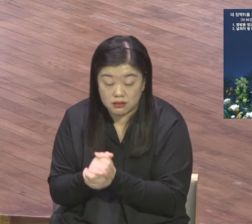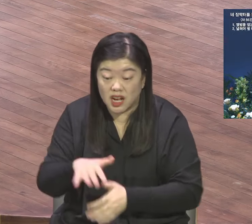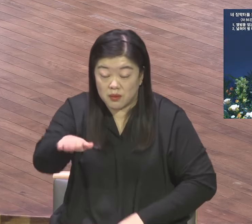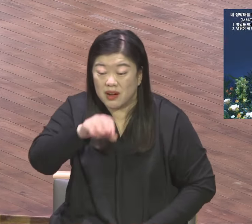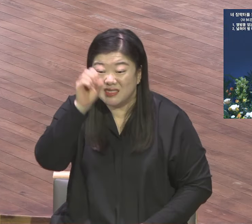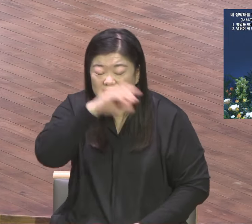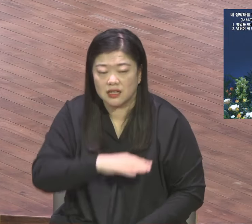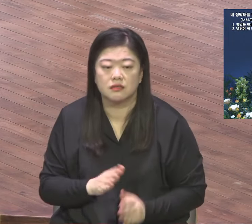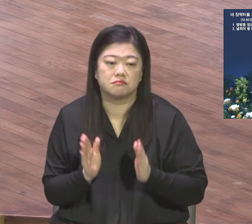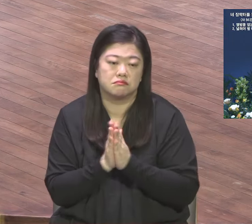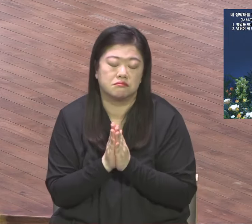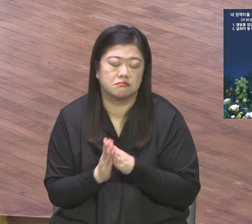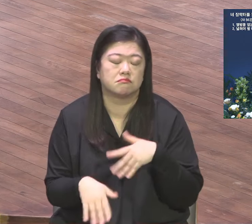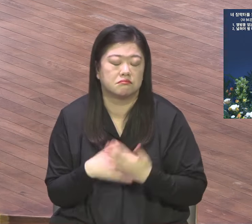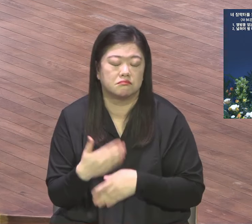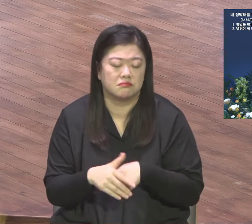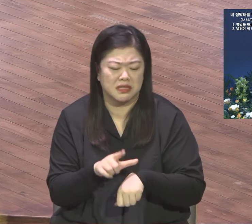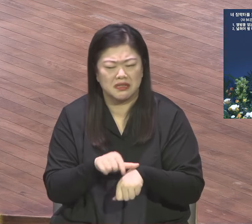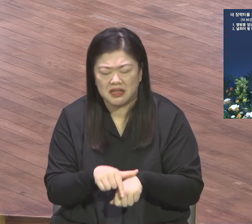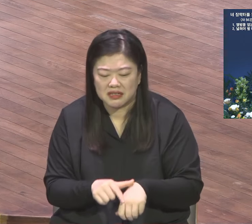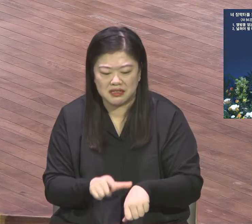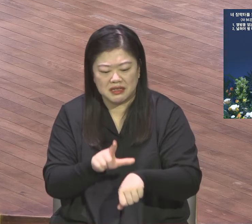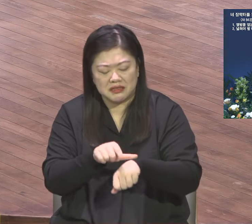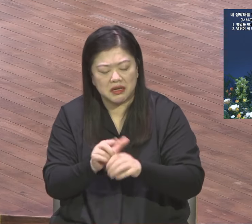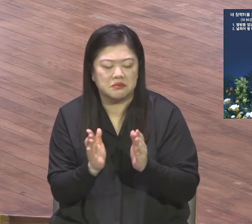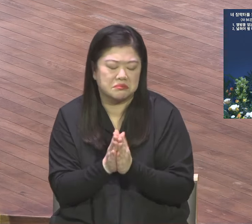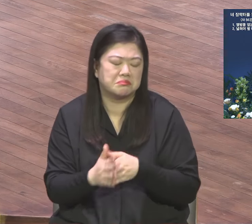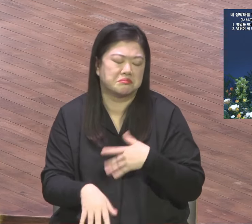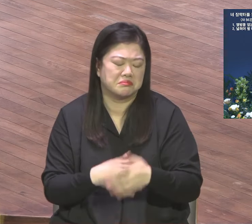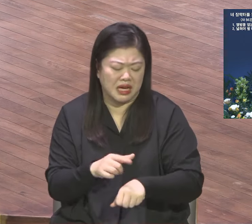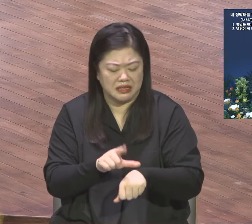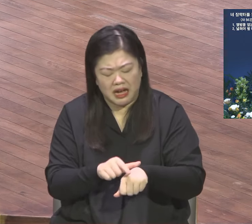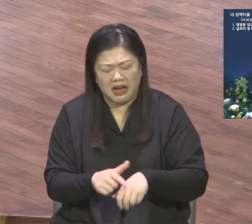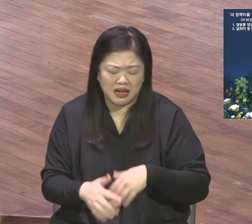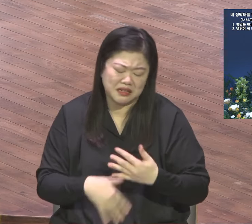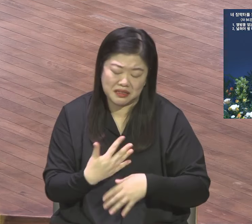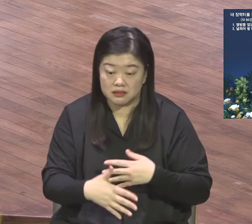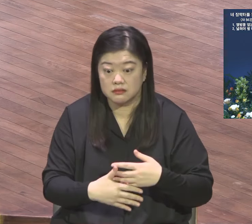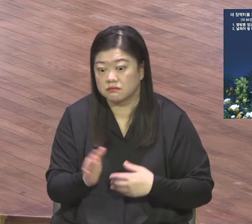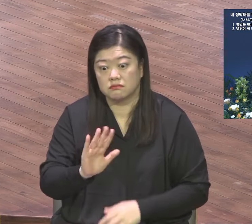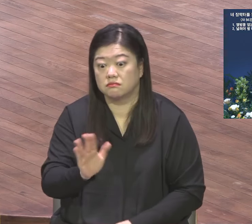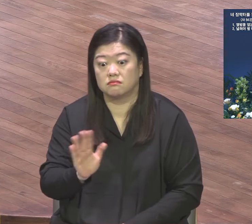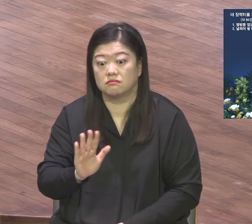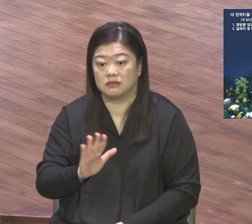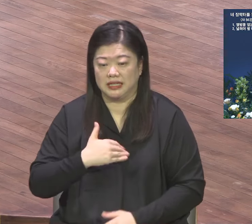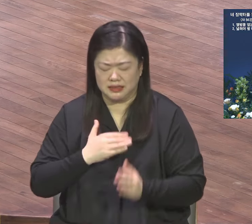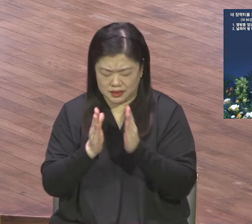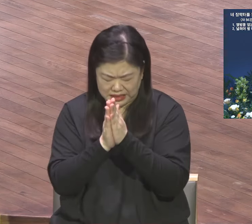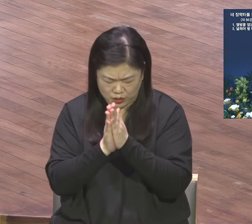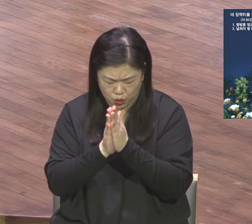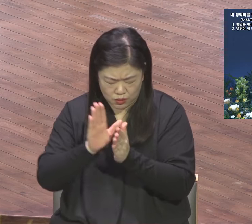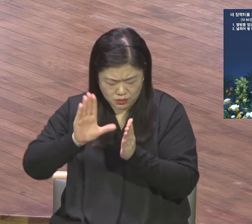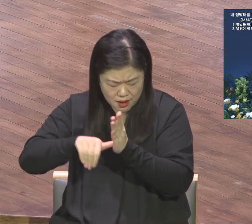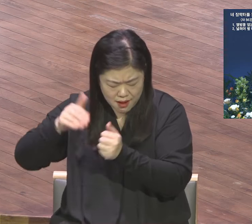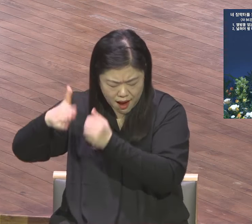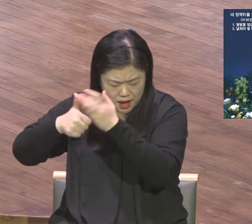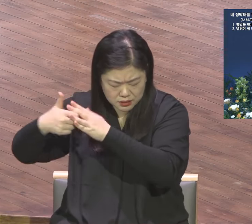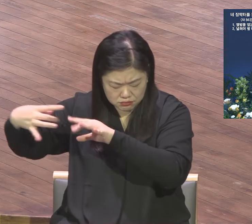기도해야 보좌가 움직여요 그래 보좌축구 누려요 기도해야 시공한 초월에 응답받아요